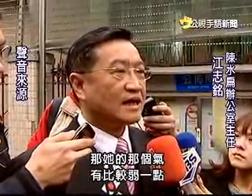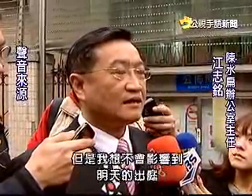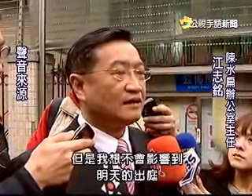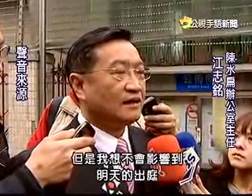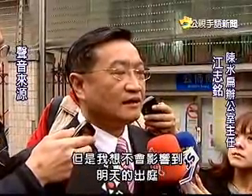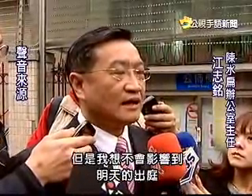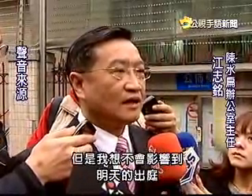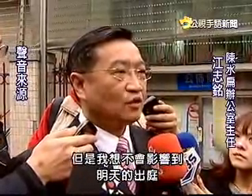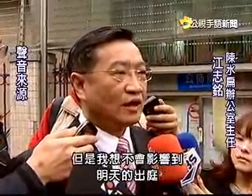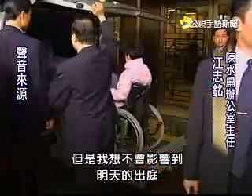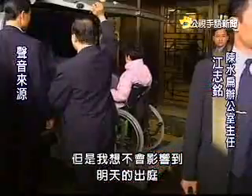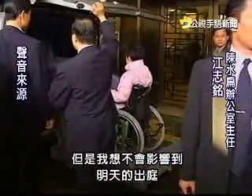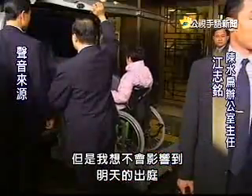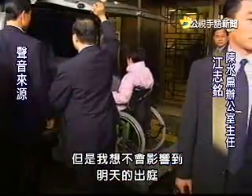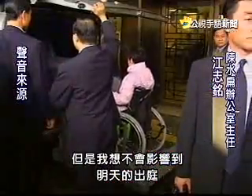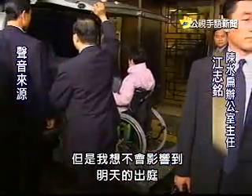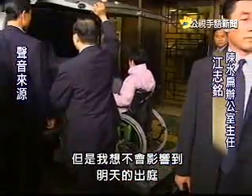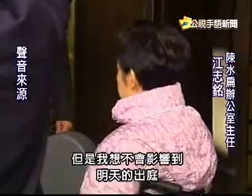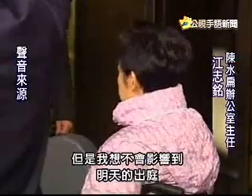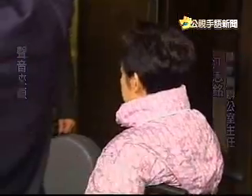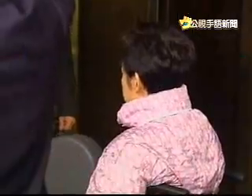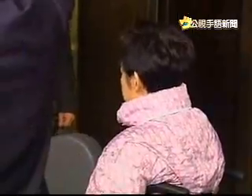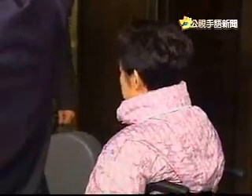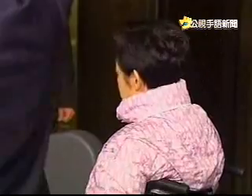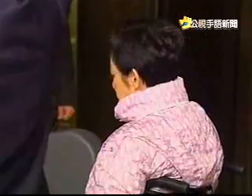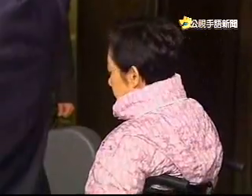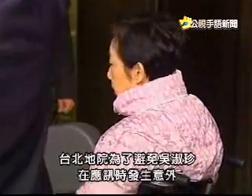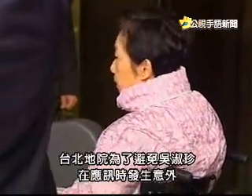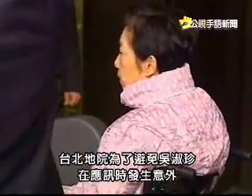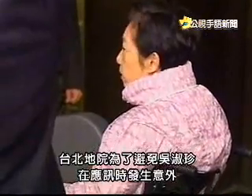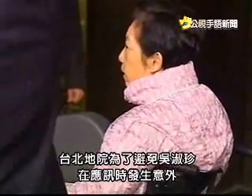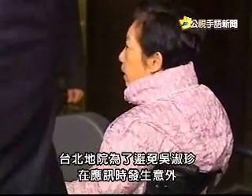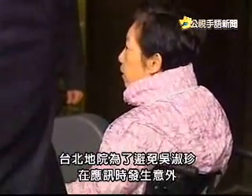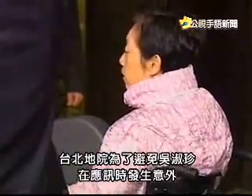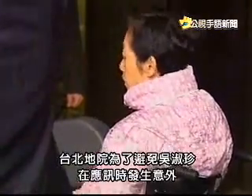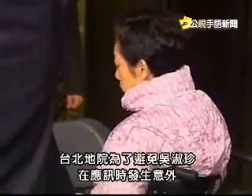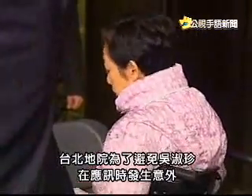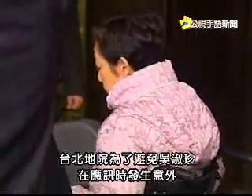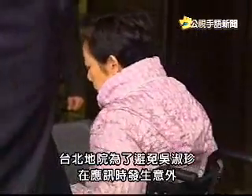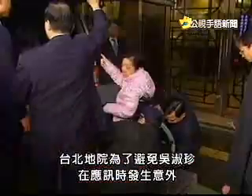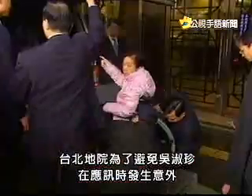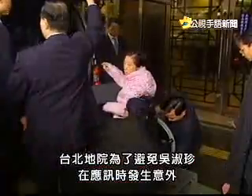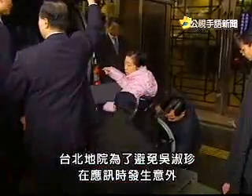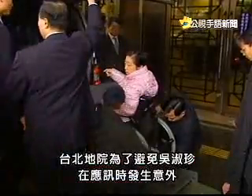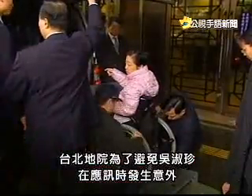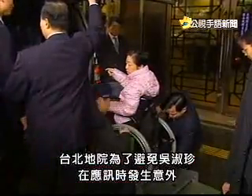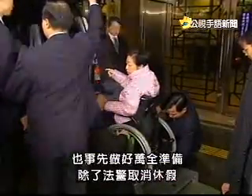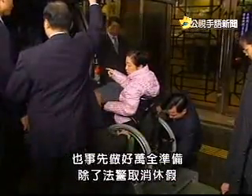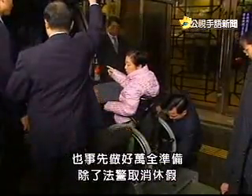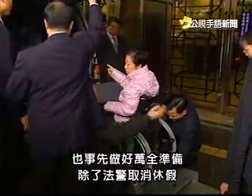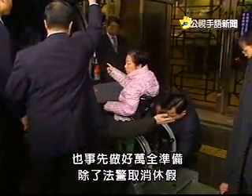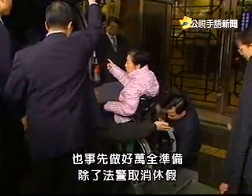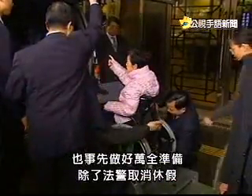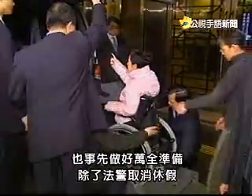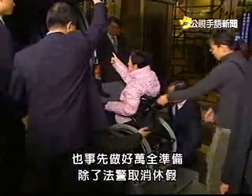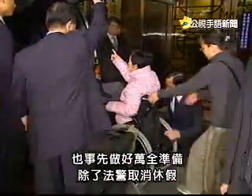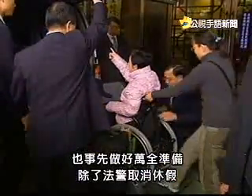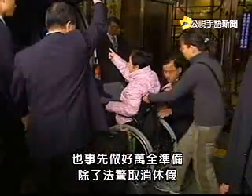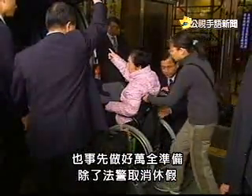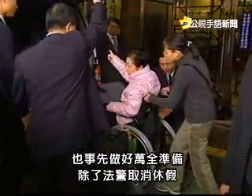我想不会影响到明天的出庭台北地院为了避免吴淑珍在应讯时发生意外也是先做好万全准备除了